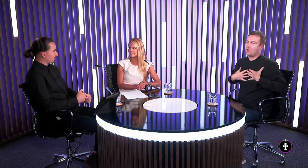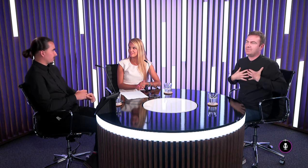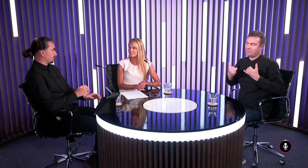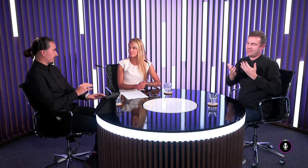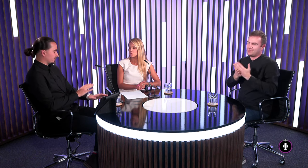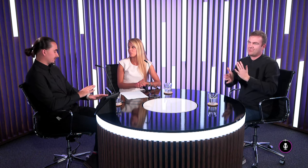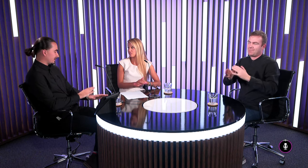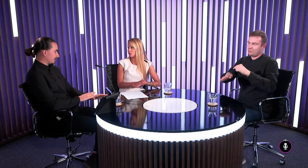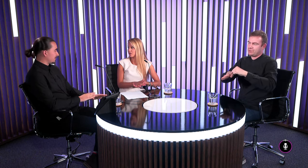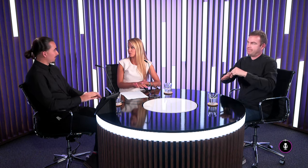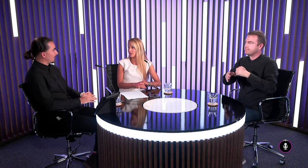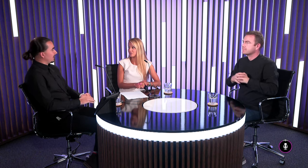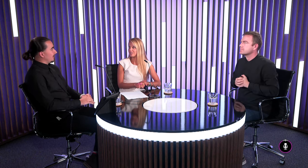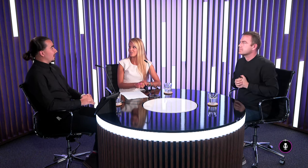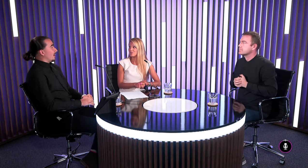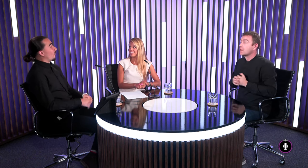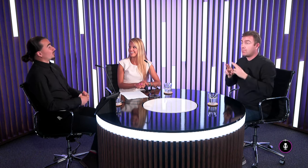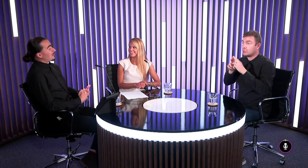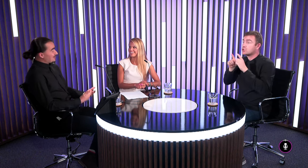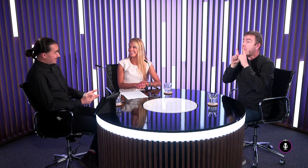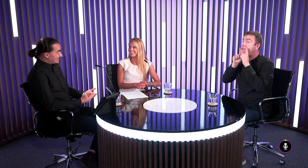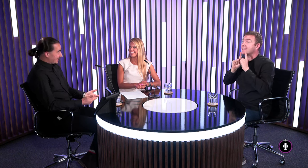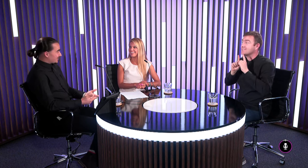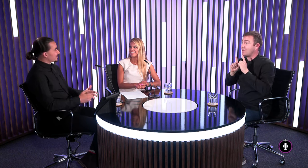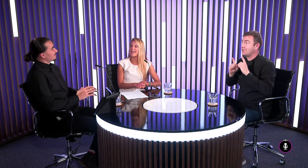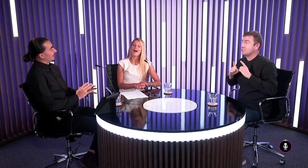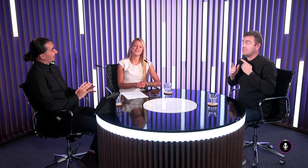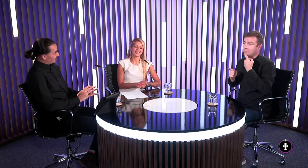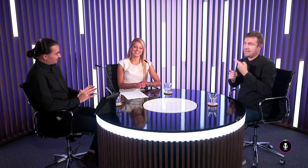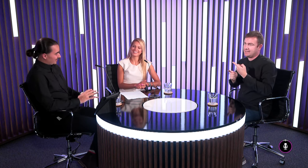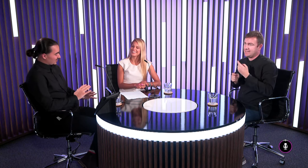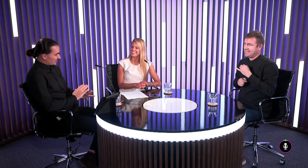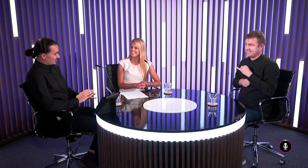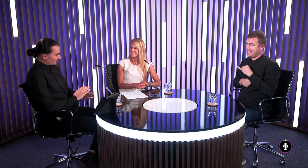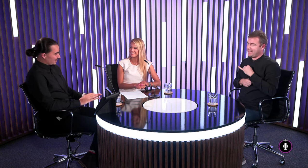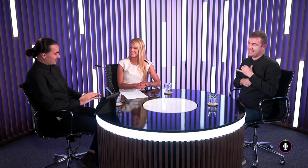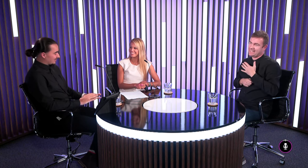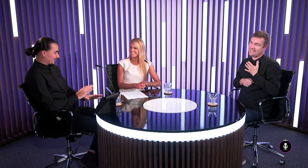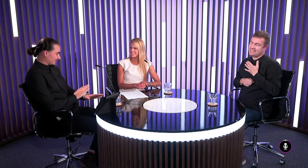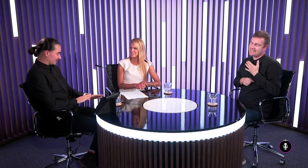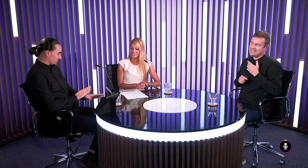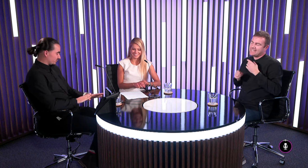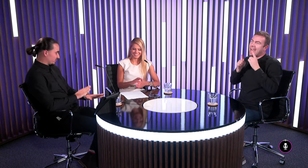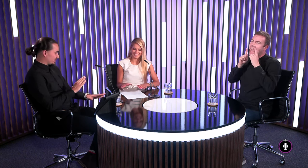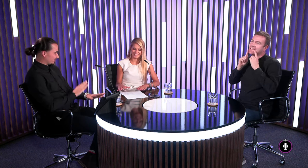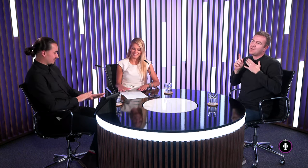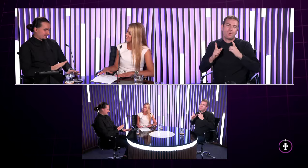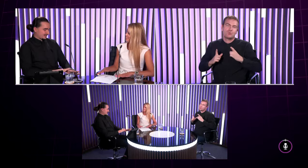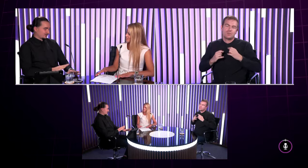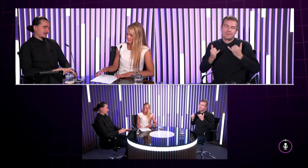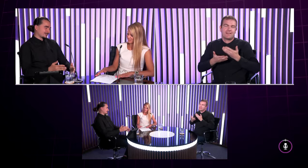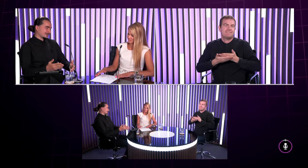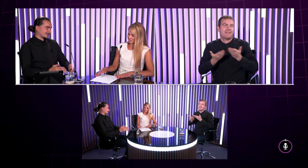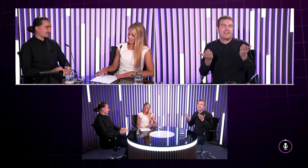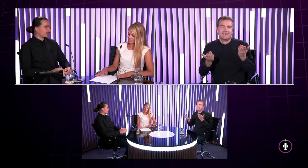mojho života to mám môžete povedať to kredo ak to nie je nič tajné to práve že nezdielam ak to nie je životu nevyhnutné tak to mám také svoje životné že aby som to